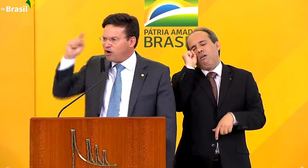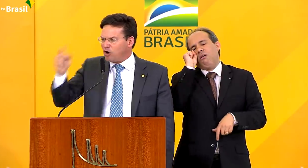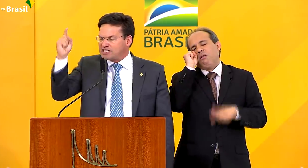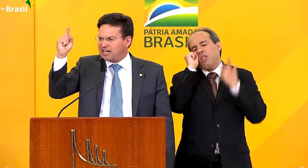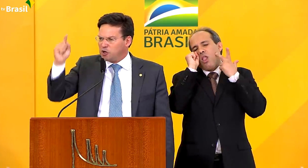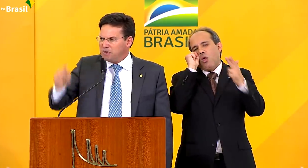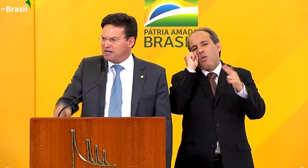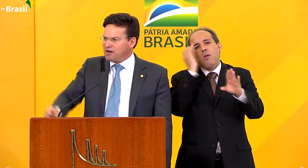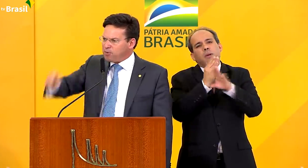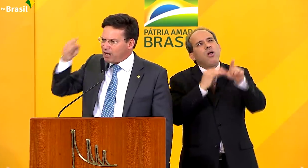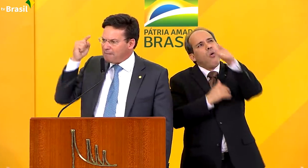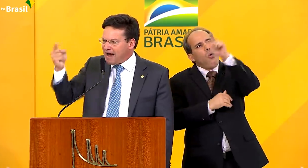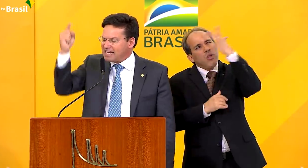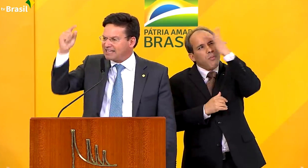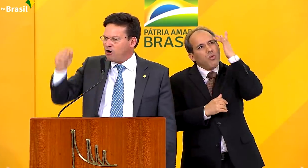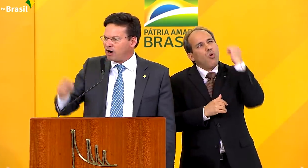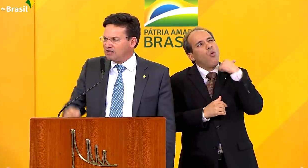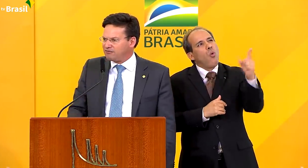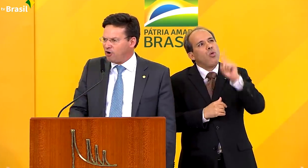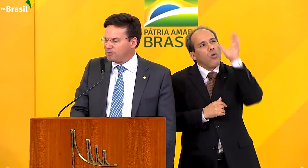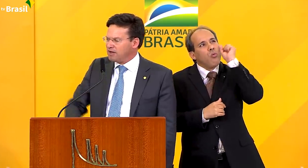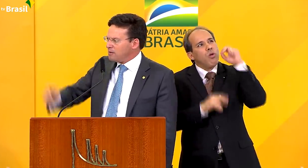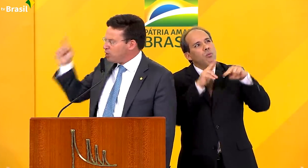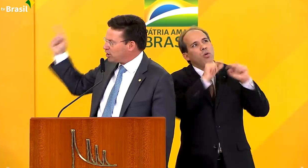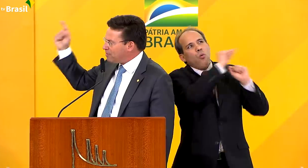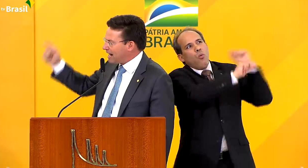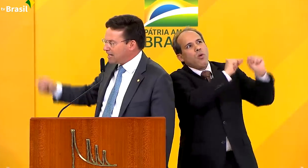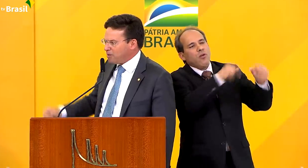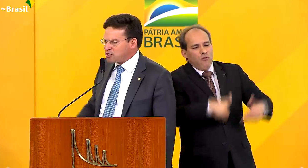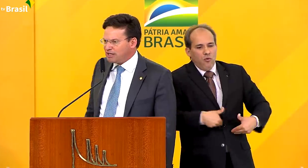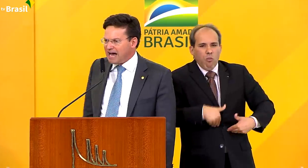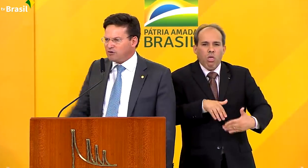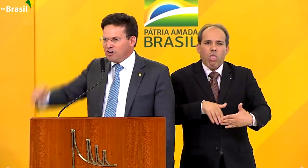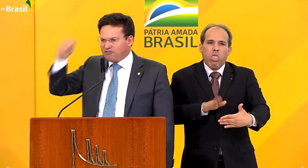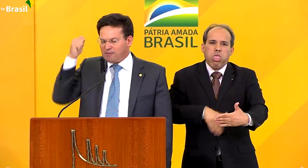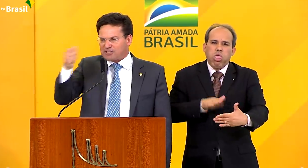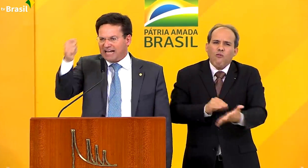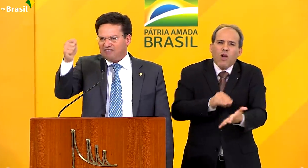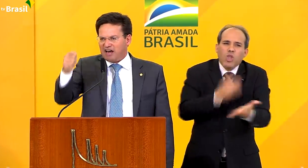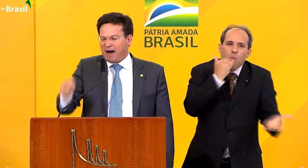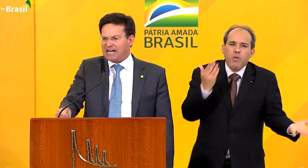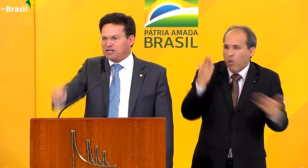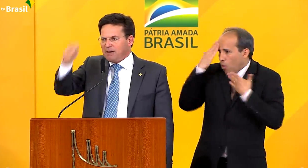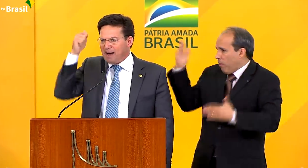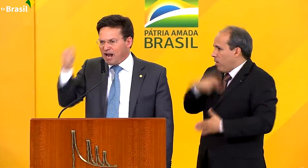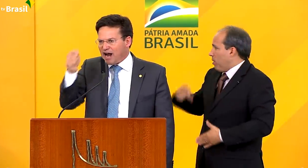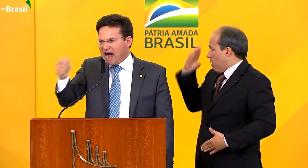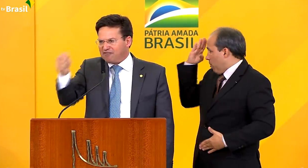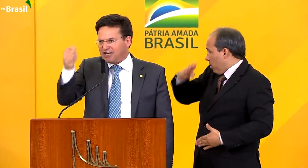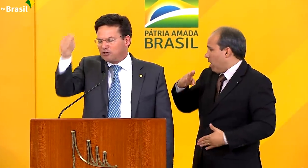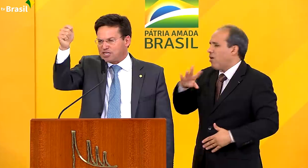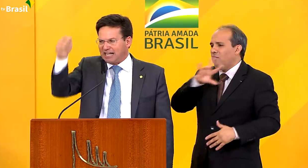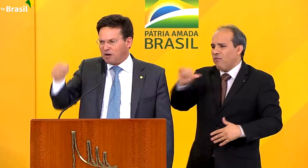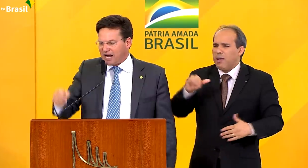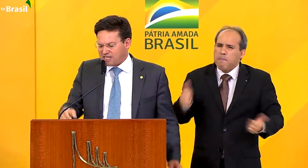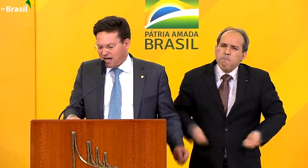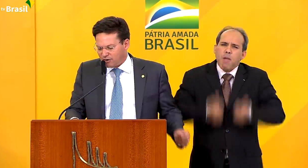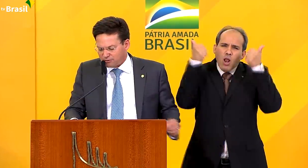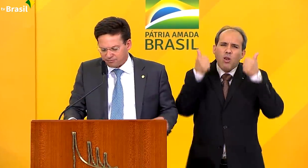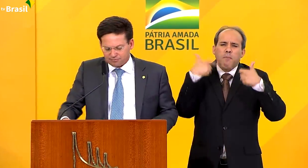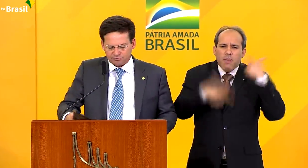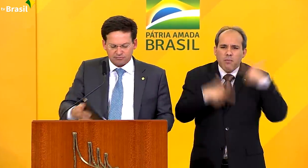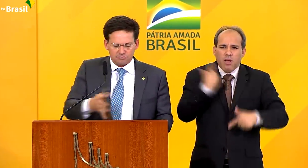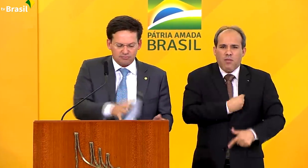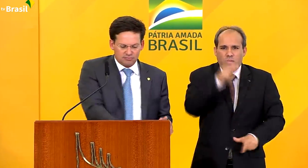tem gente que não consegue dormir porque a barriga está roncando de fome. Muito obrigado, Bolsonaro. Vamos, cada vez mais, melhorar a vida do cidadão